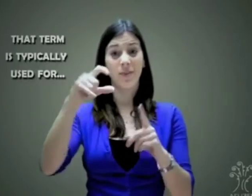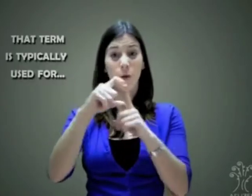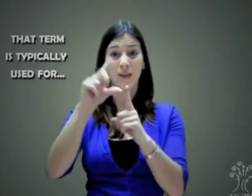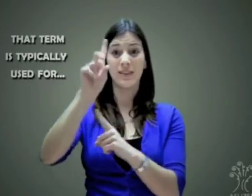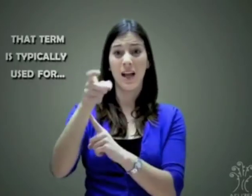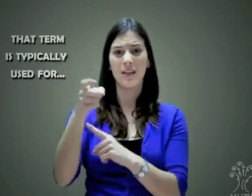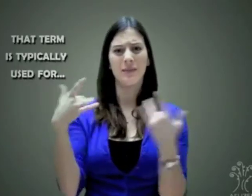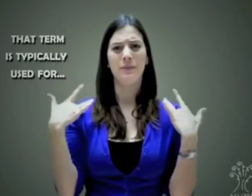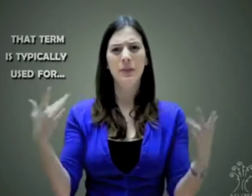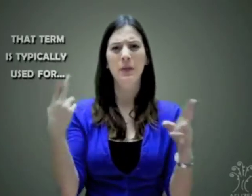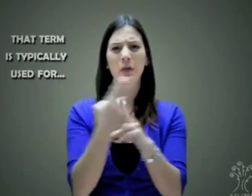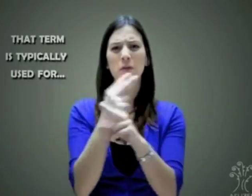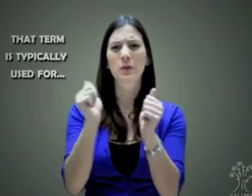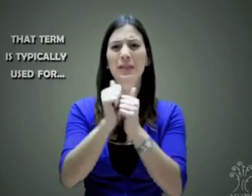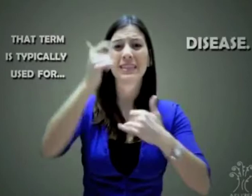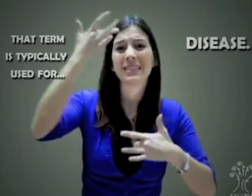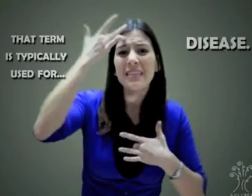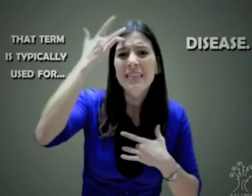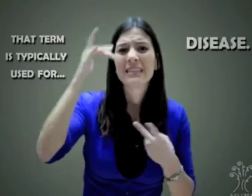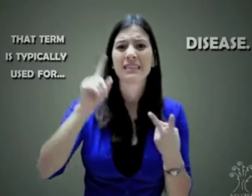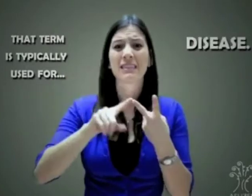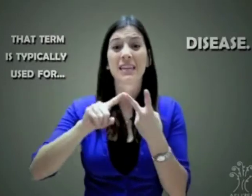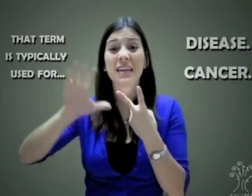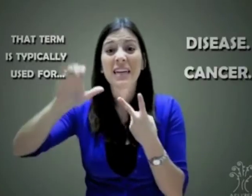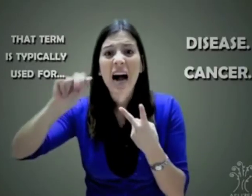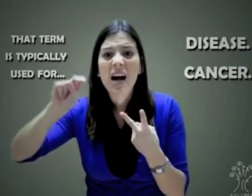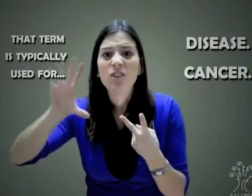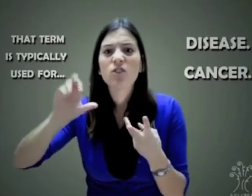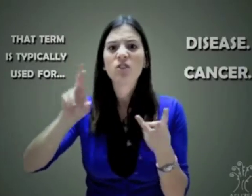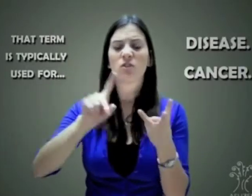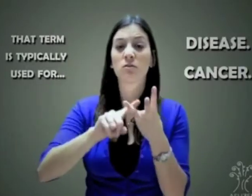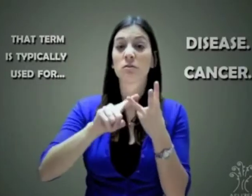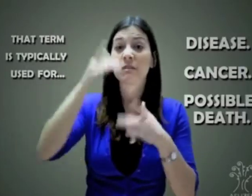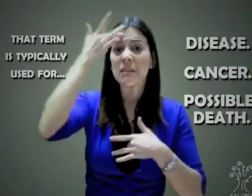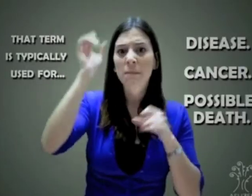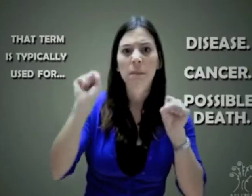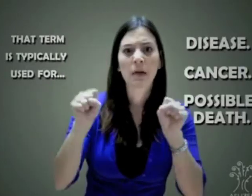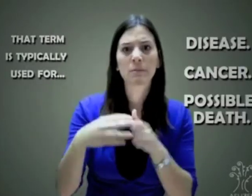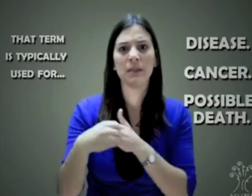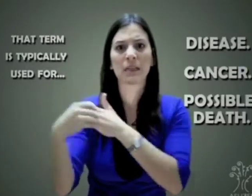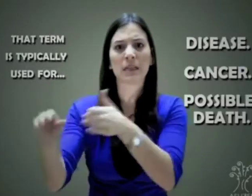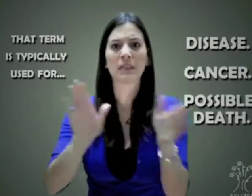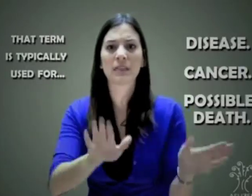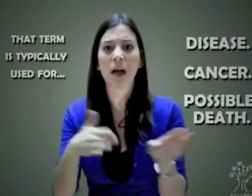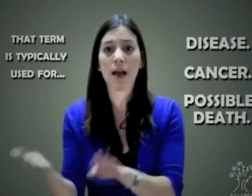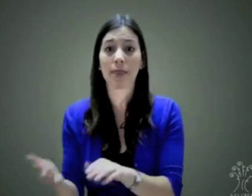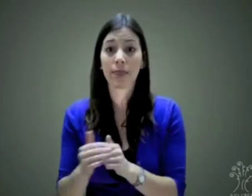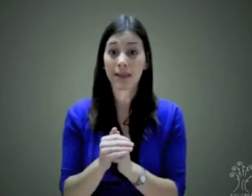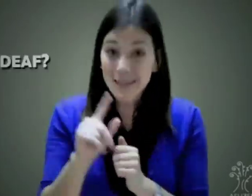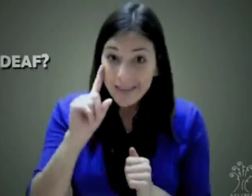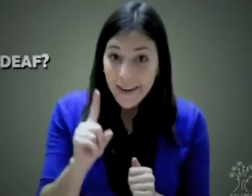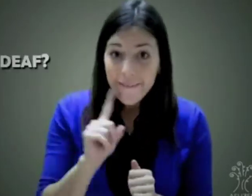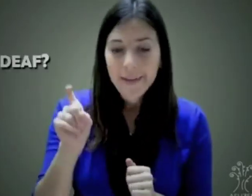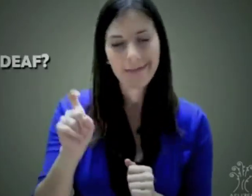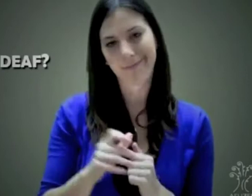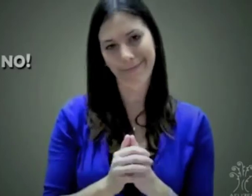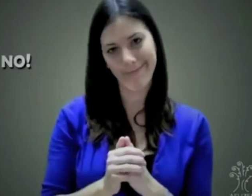término fuerte, usada cuando hay una enfermedad, cáncer o posiblemente una enfermedad terminal, hasta la muerte.